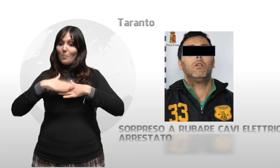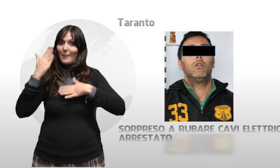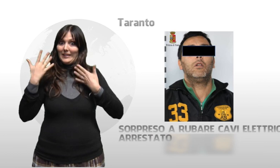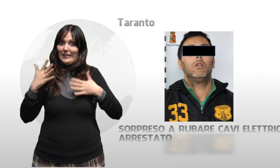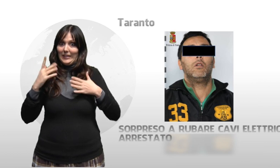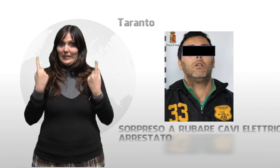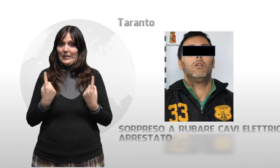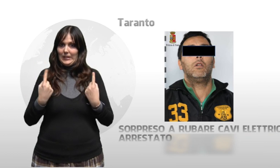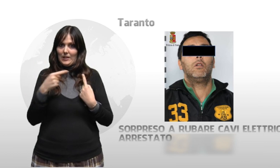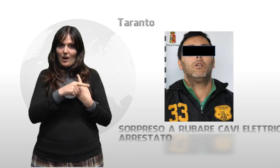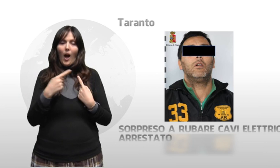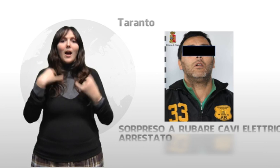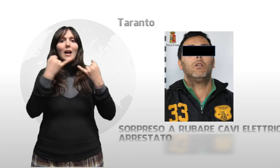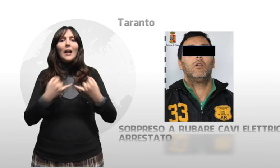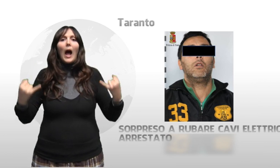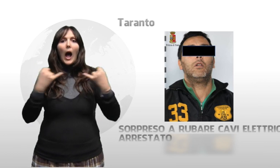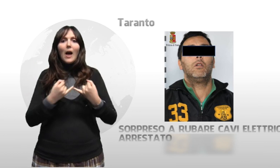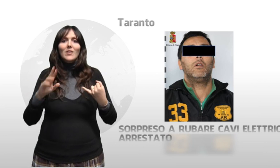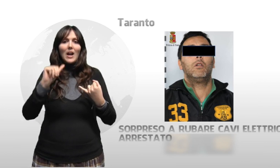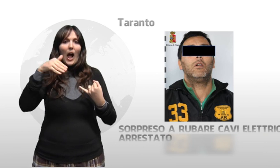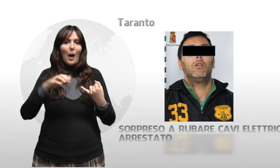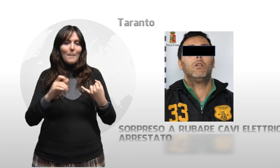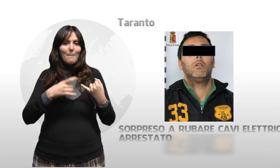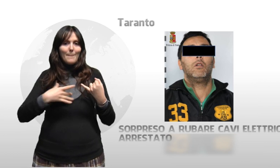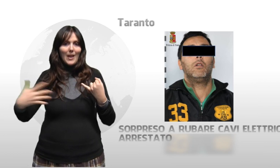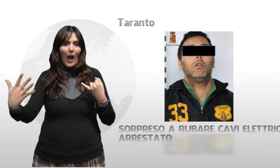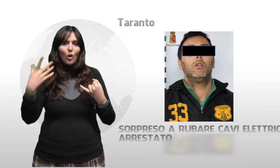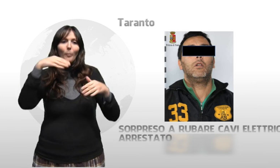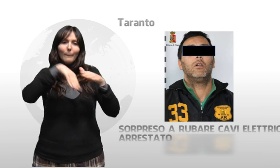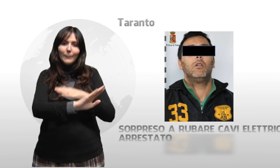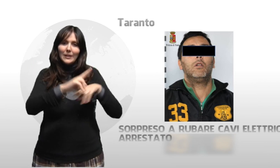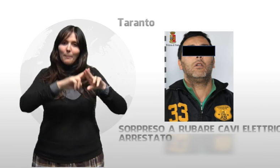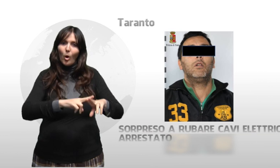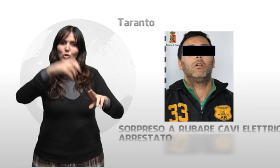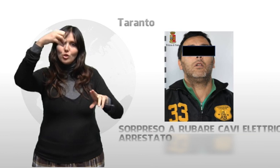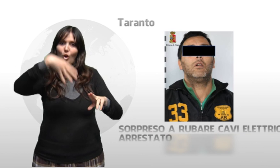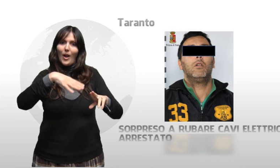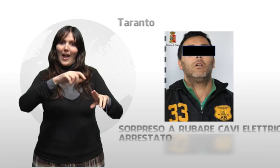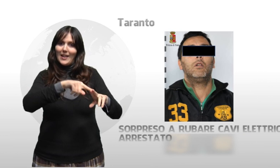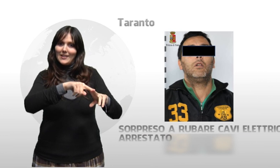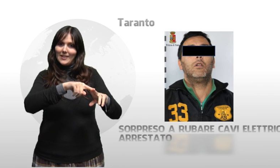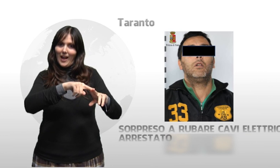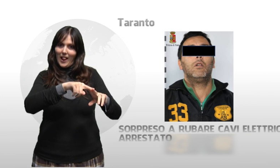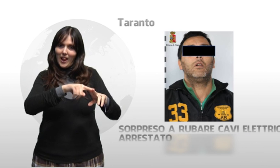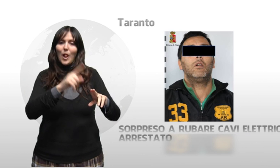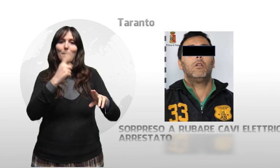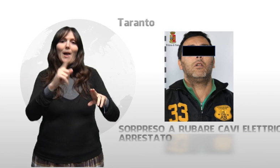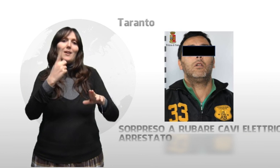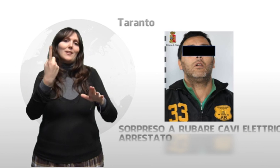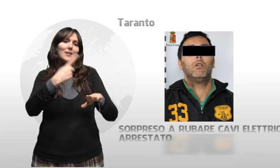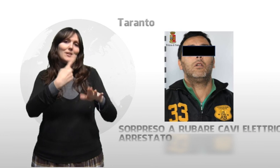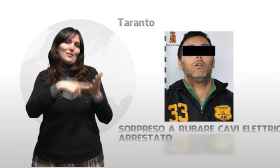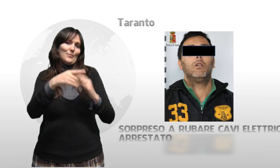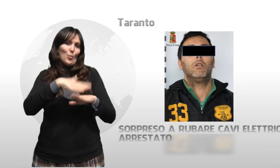questa mattina. I cavi elettrici in rame bianco che erano custoditi nei depositi Enel in attesa di revisione per il successivo